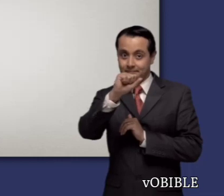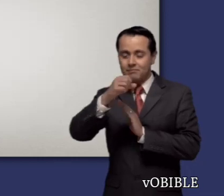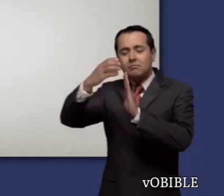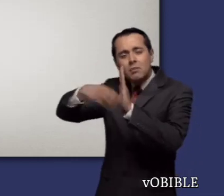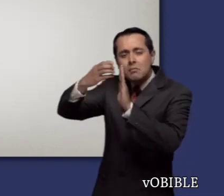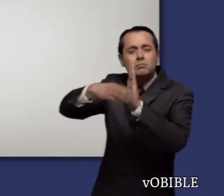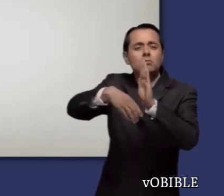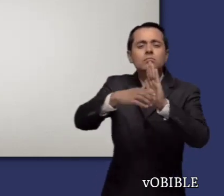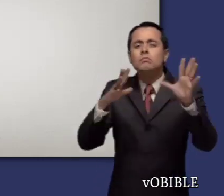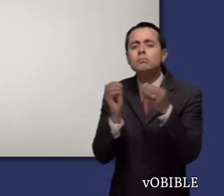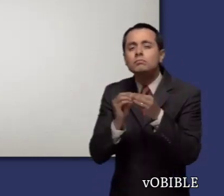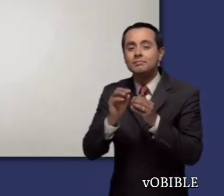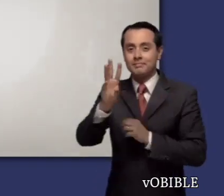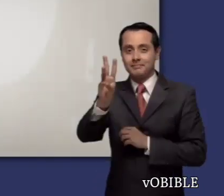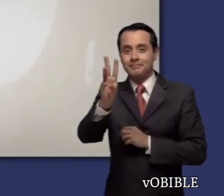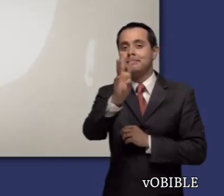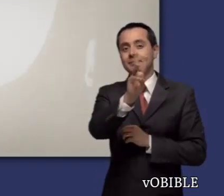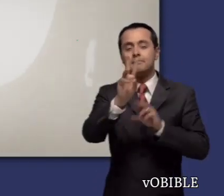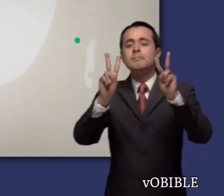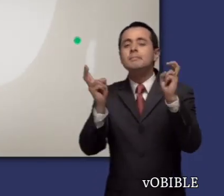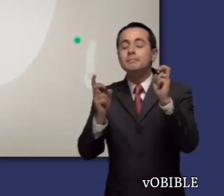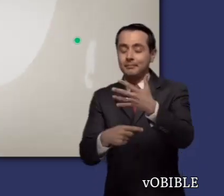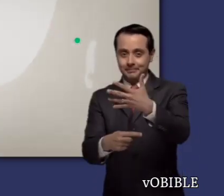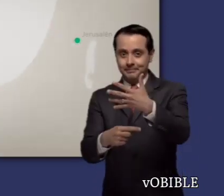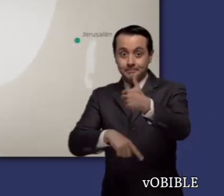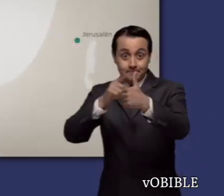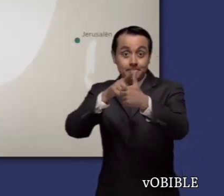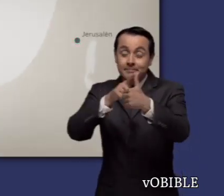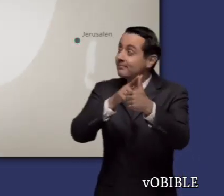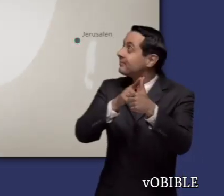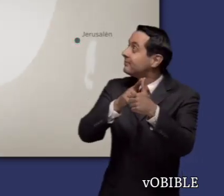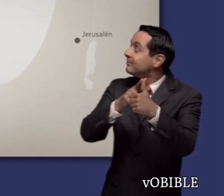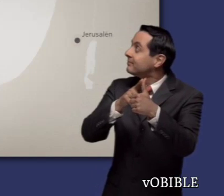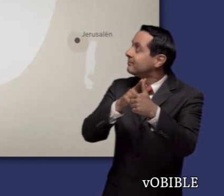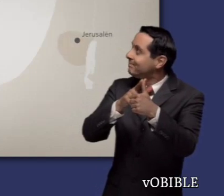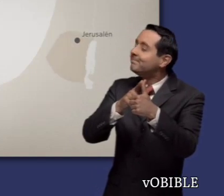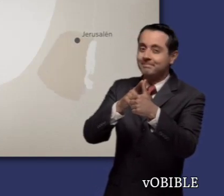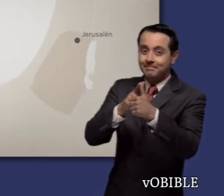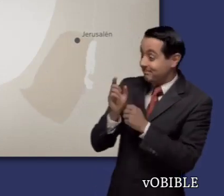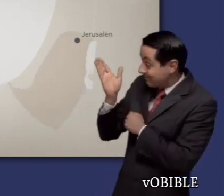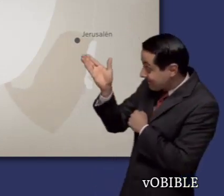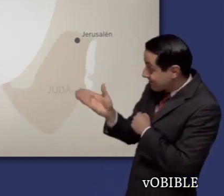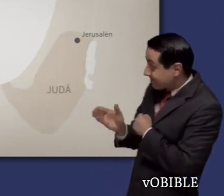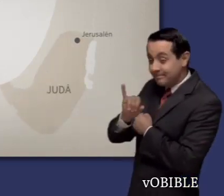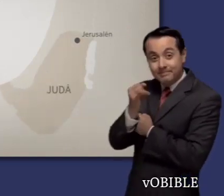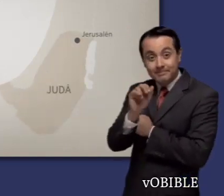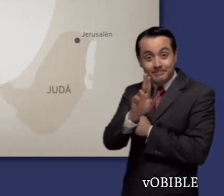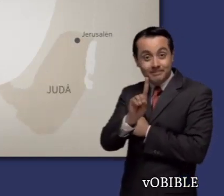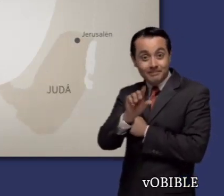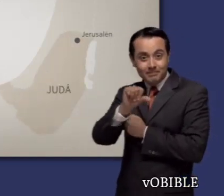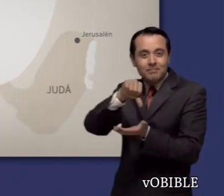capítulos. Los primeros seis capítulos consisten principalmente en advertencias sobre la destrucción que vendría sobre